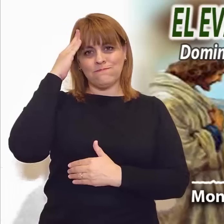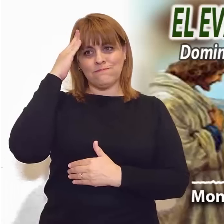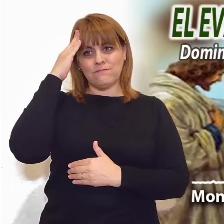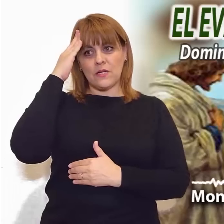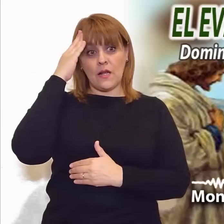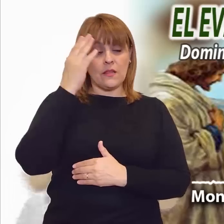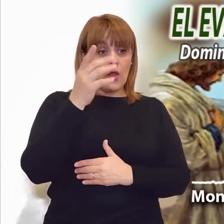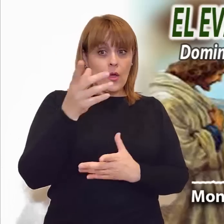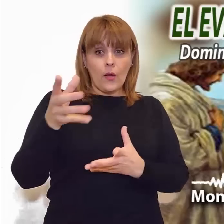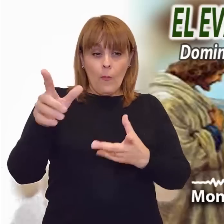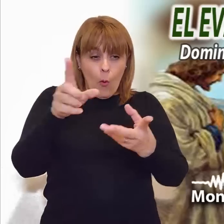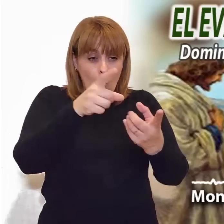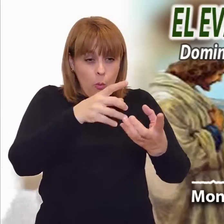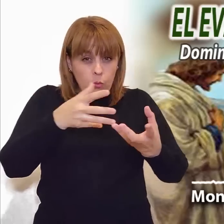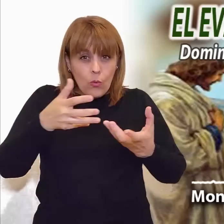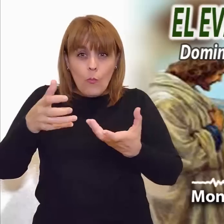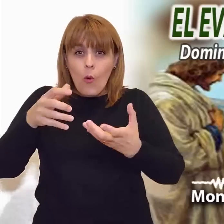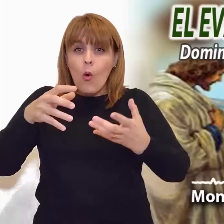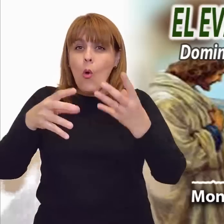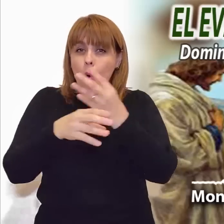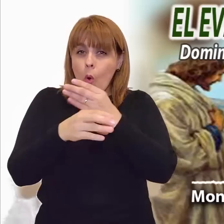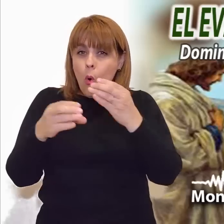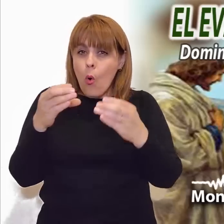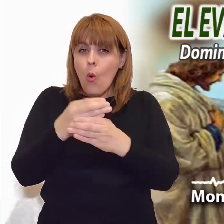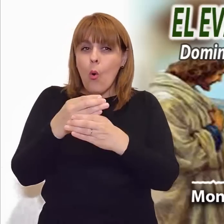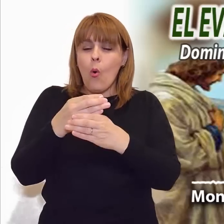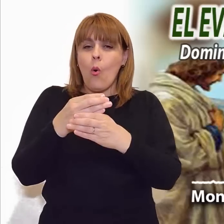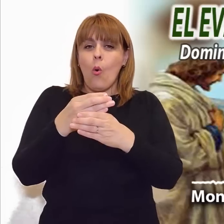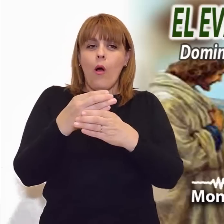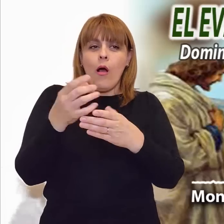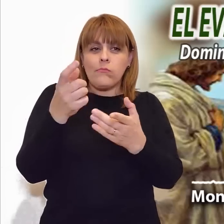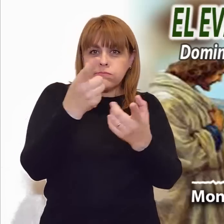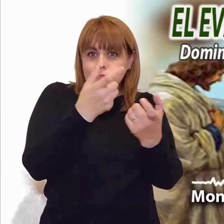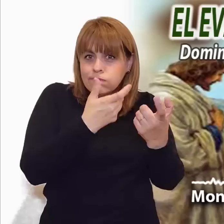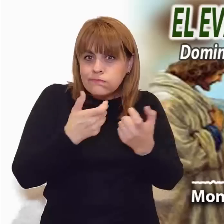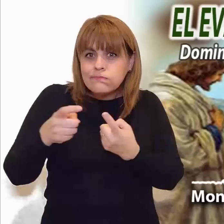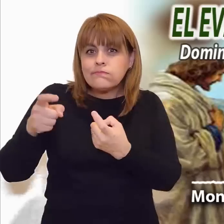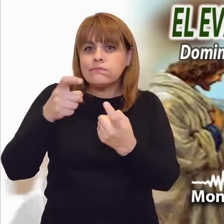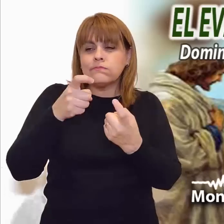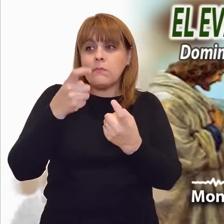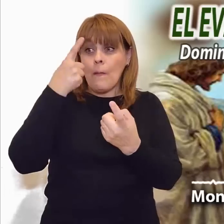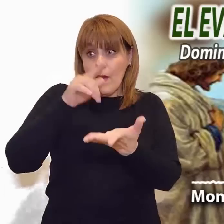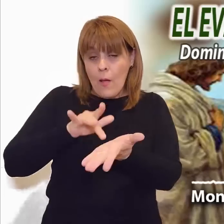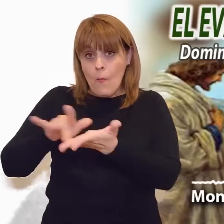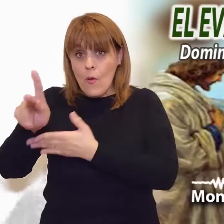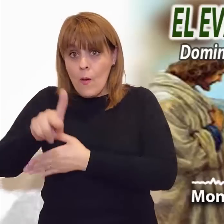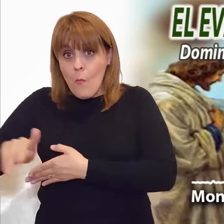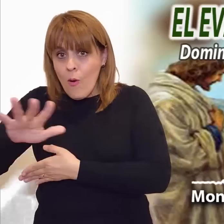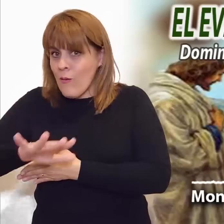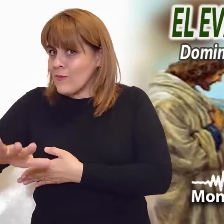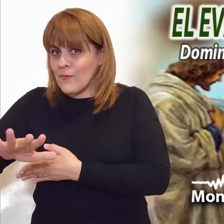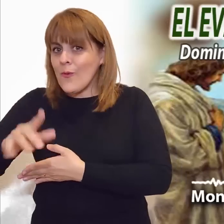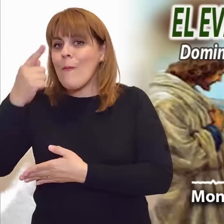hermanos. A esto invita a Mateo, no porque sea muy bueno o muy sabio, sino